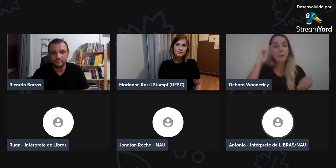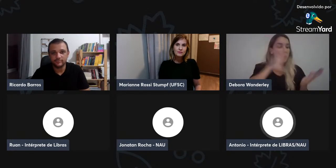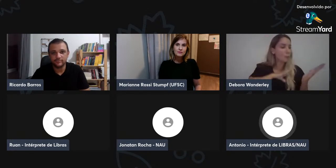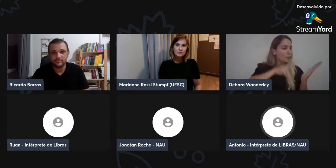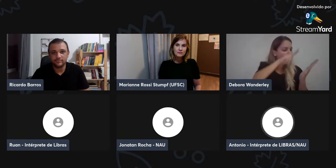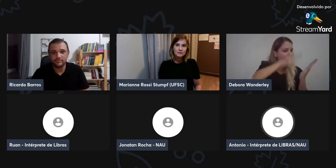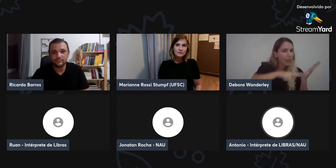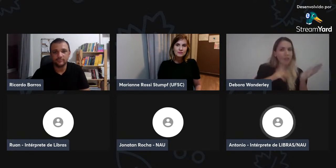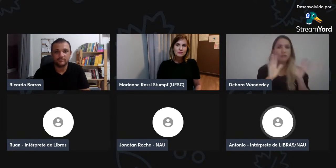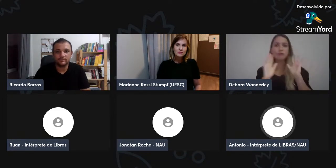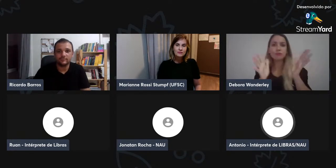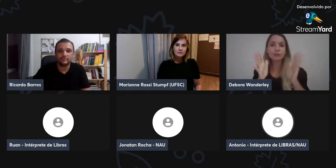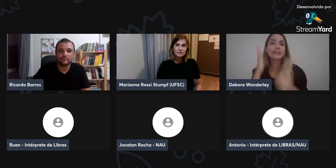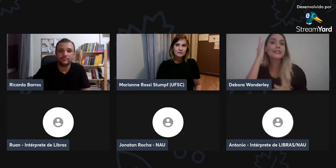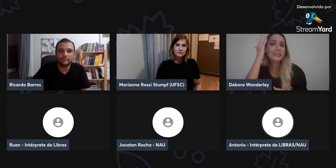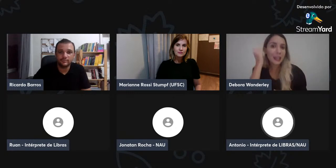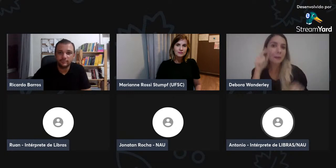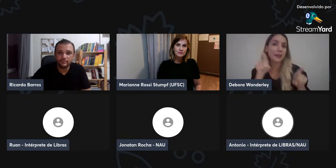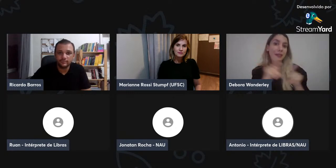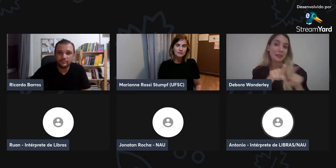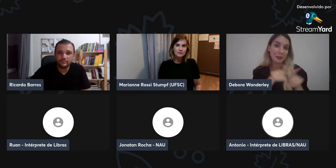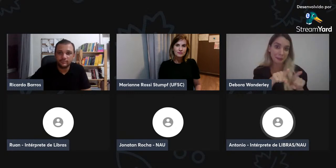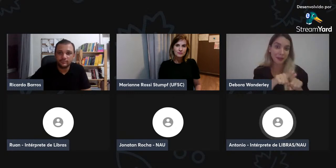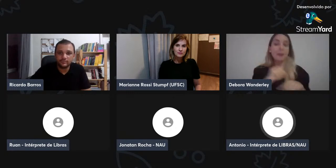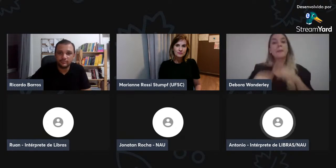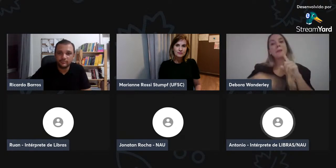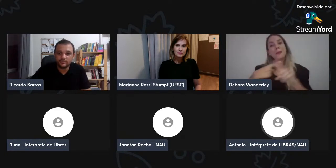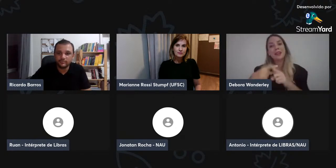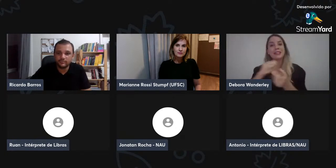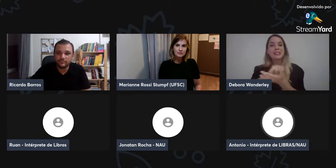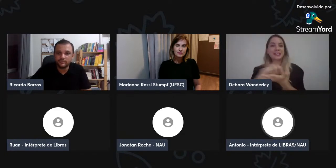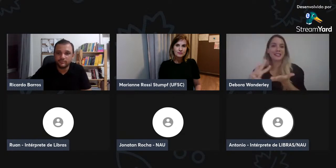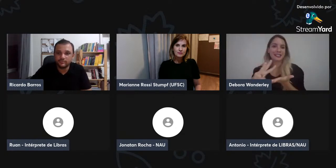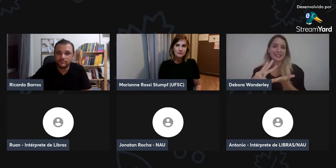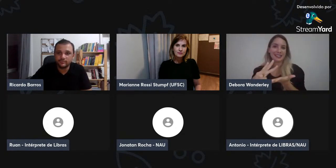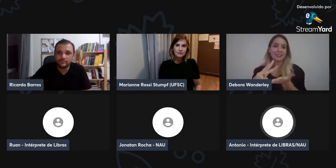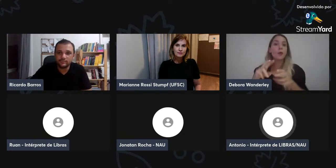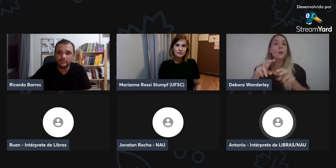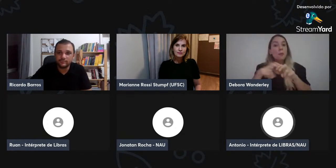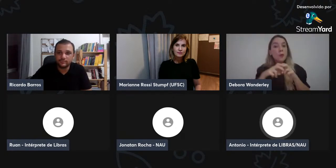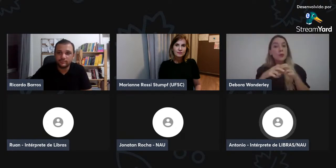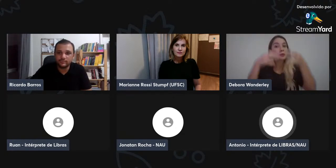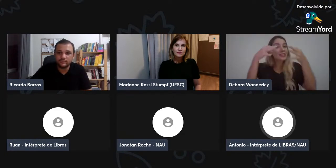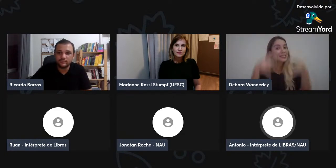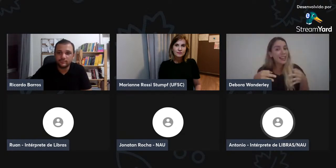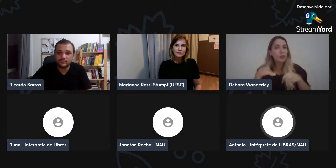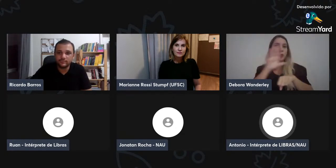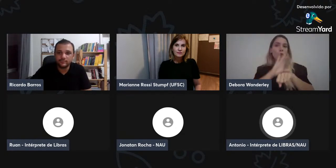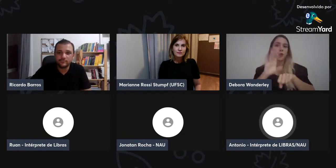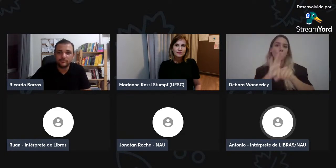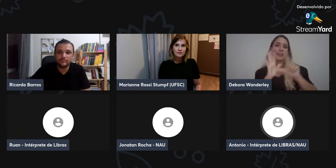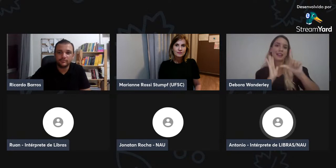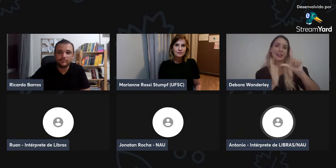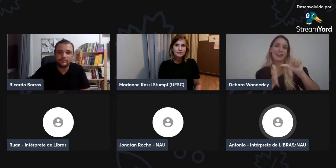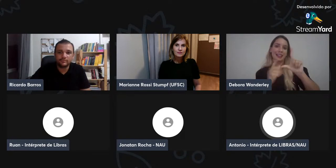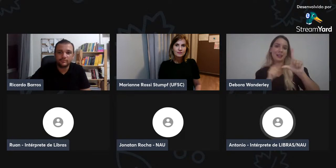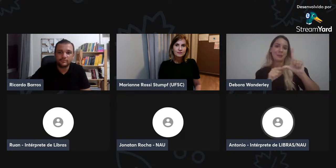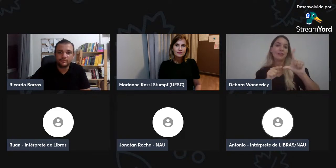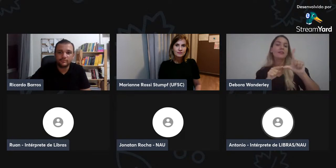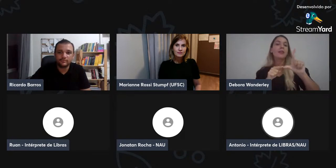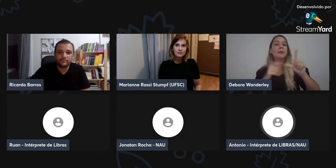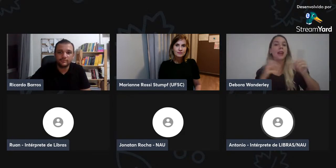Então, o processo de tradução e interpretação também, ele já sabe também, mas, ele precisa estar associado a